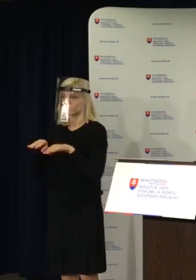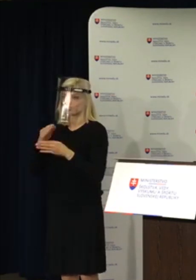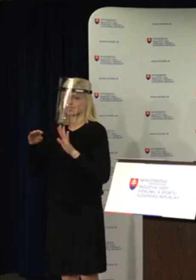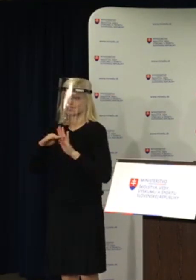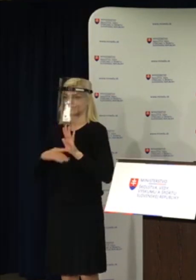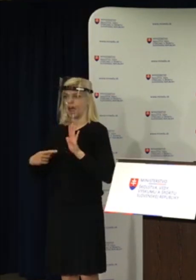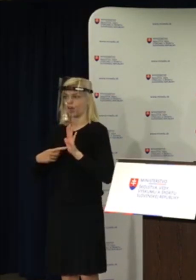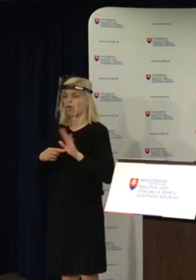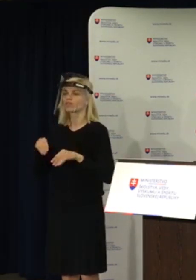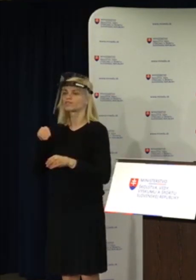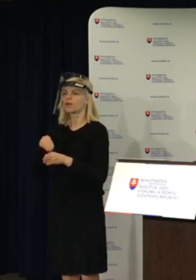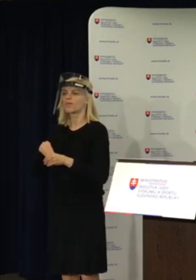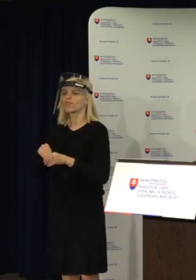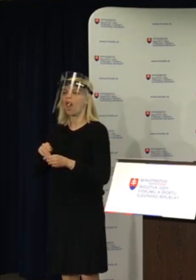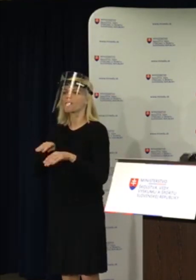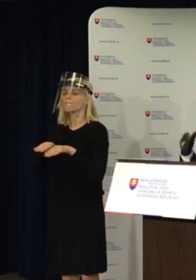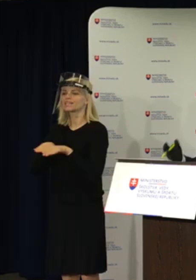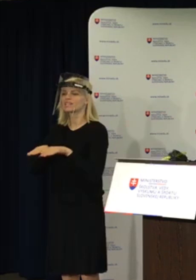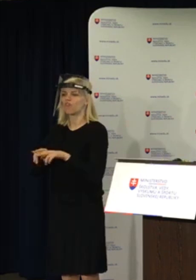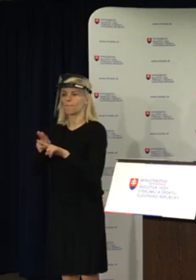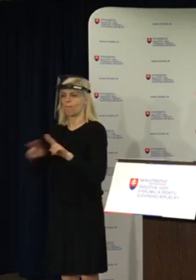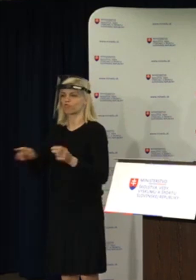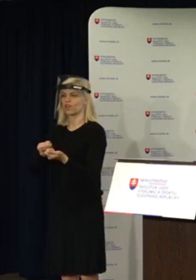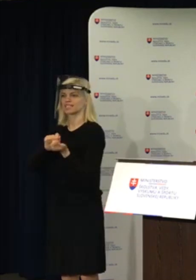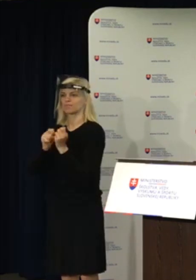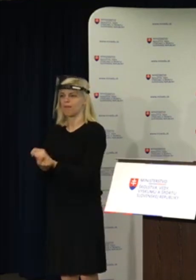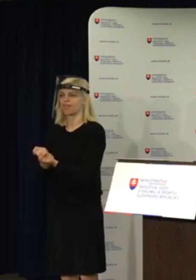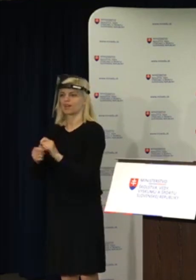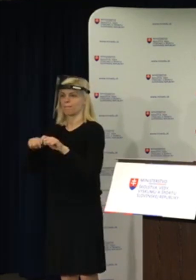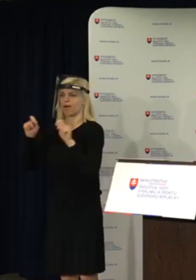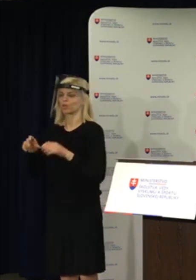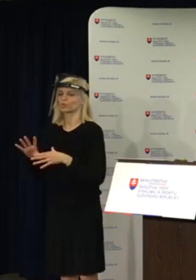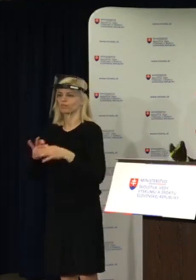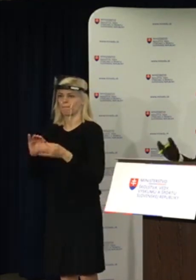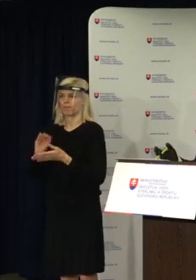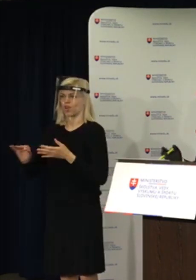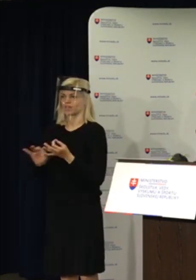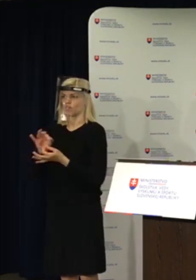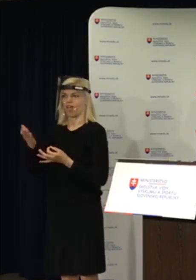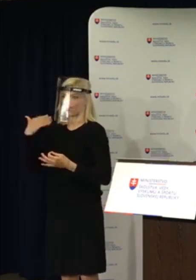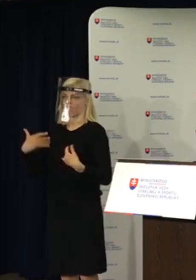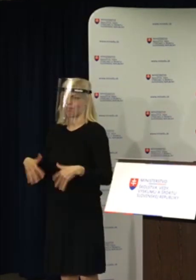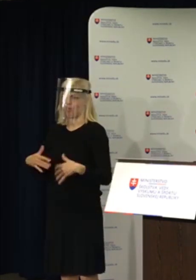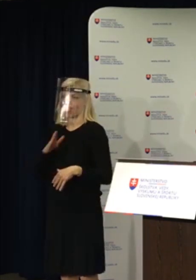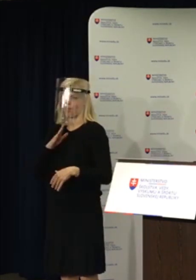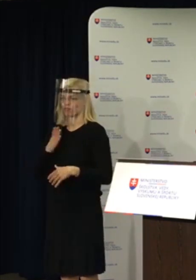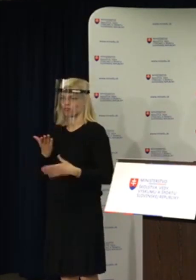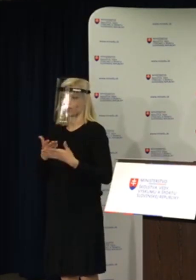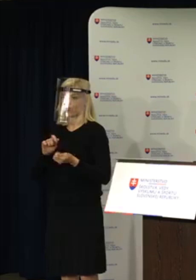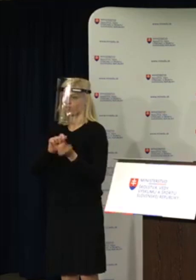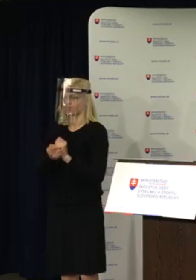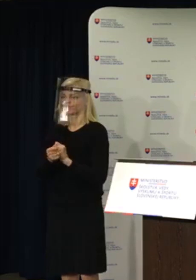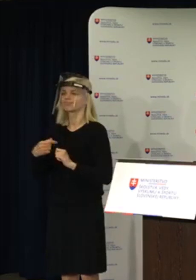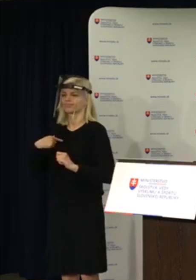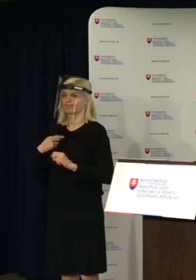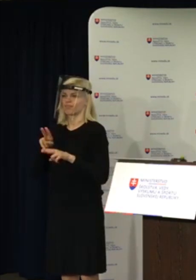meniť maturitnú skúšku v mimoriadnej situácii. Po druhé, sme museli veľmi poctivo sledovať situáciu